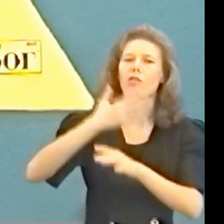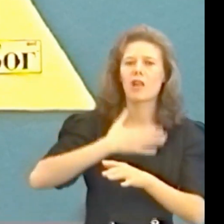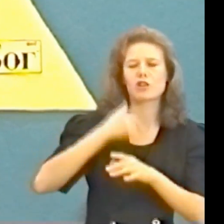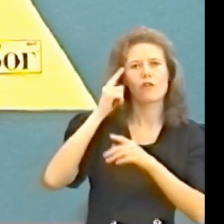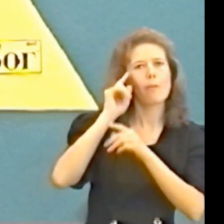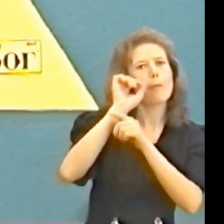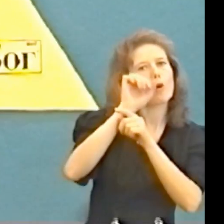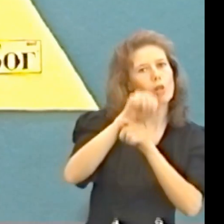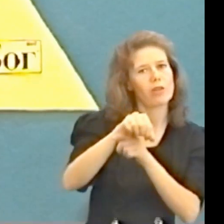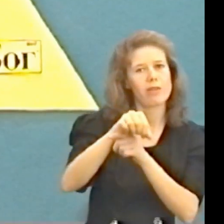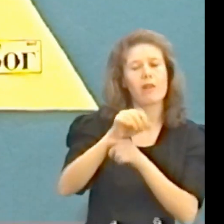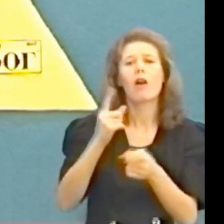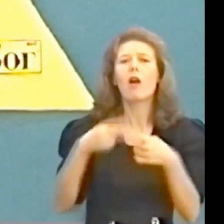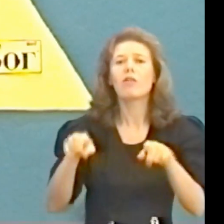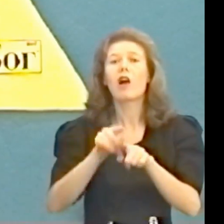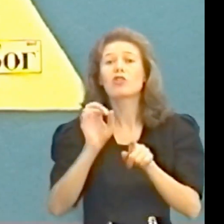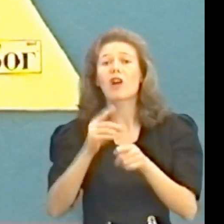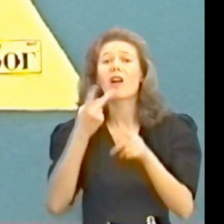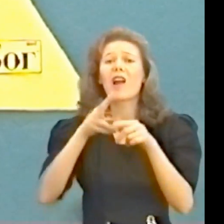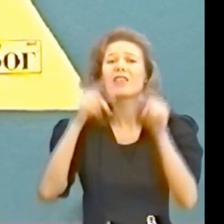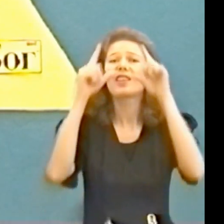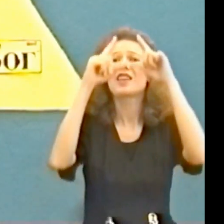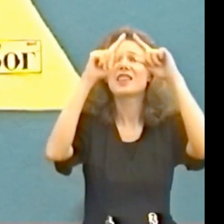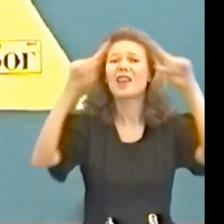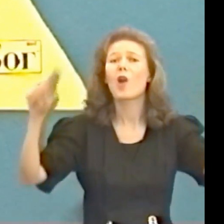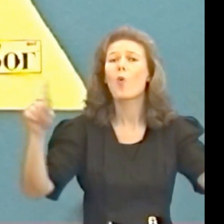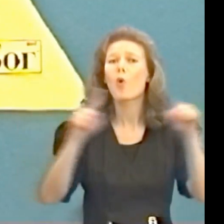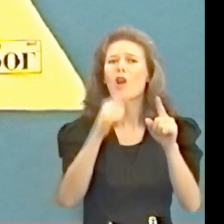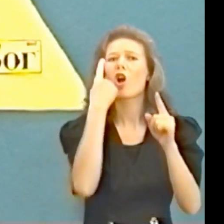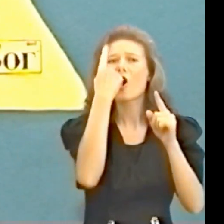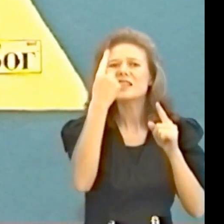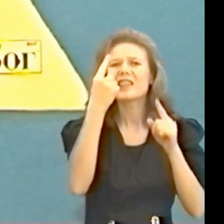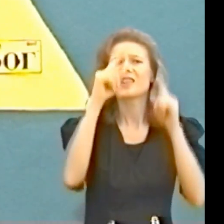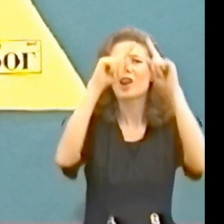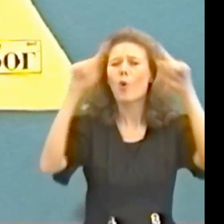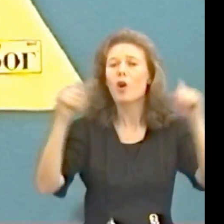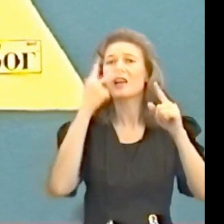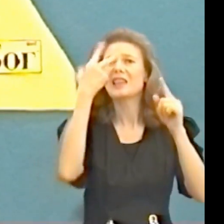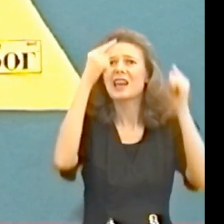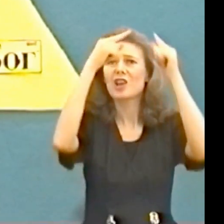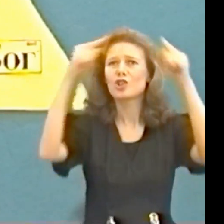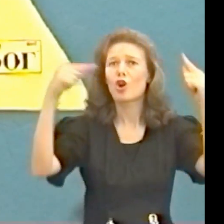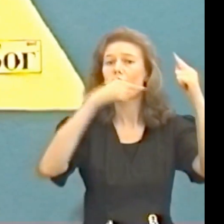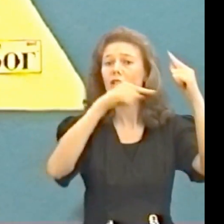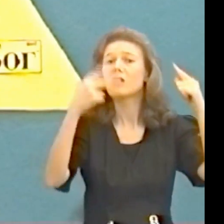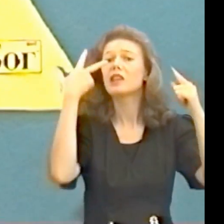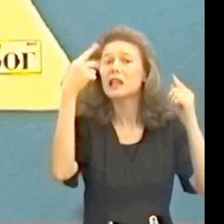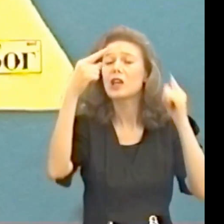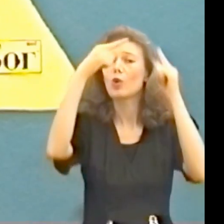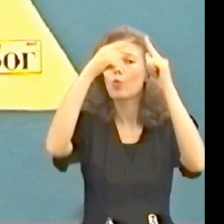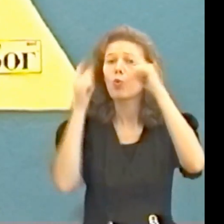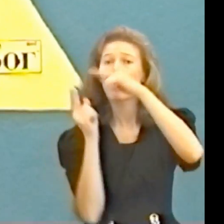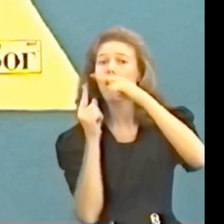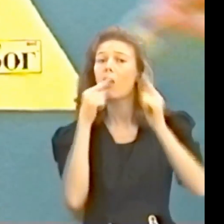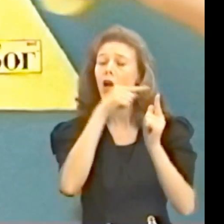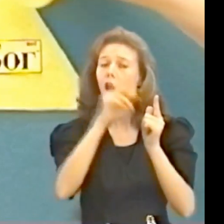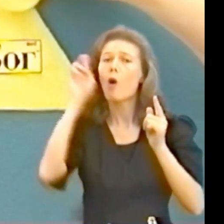точно так же как этот треугольник один треугольник с тремя сторонами и тремя углами бог говорит нам что он